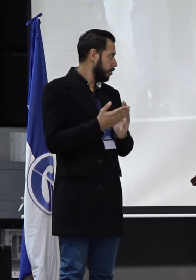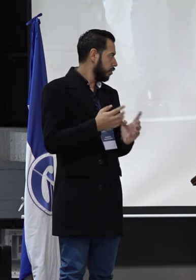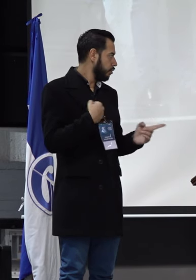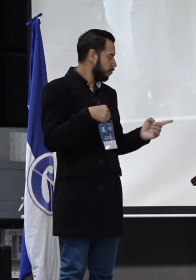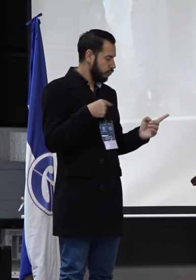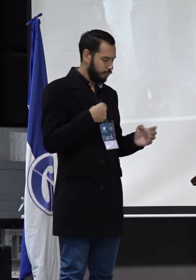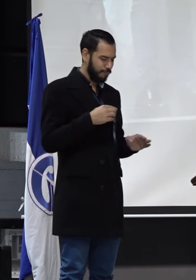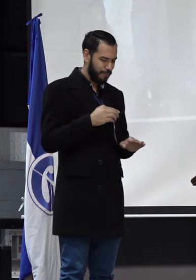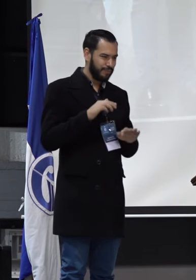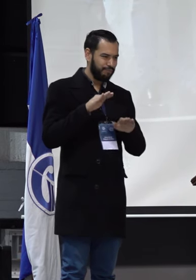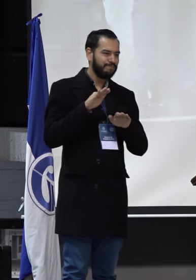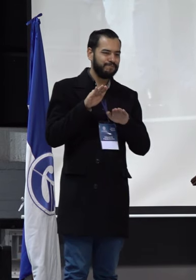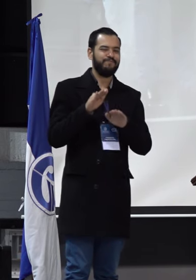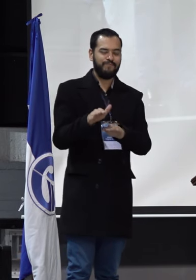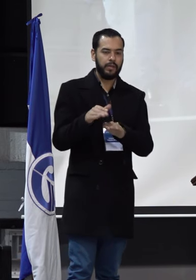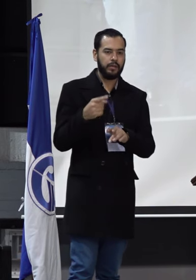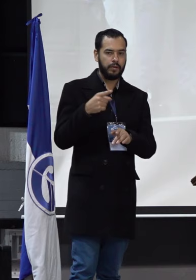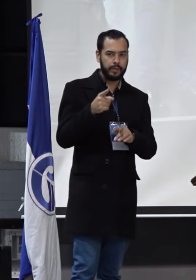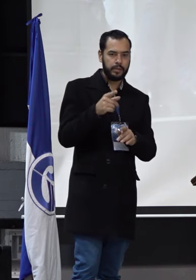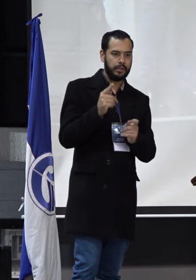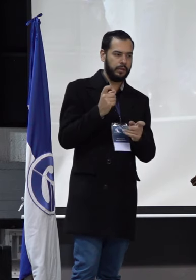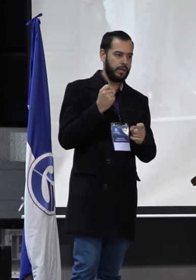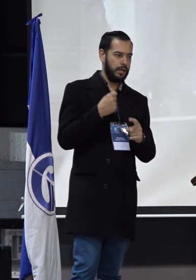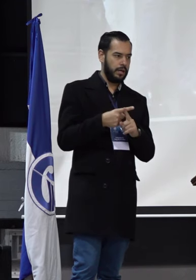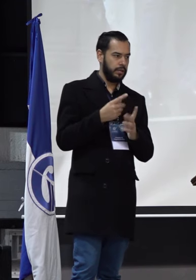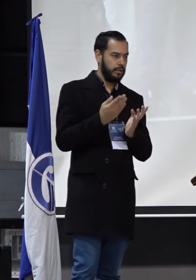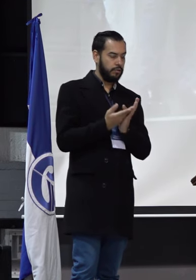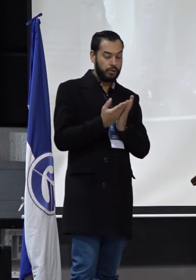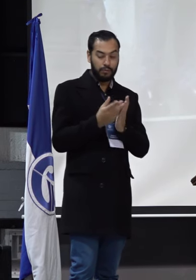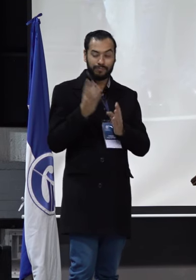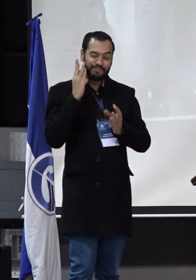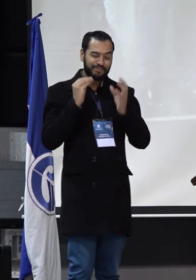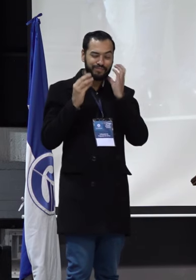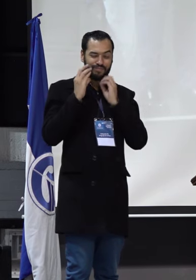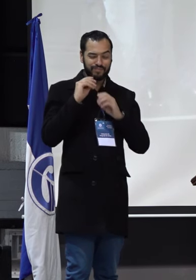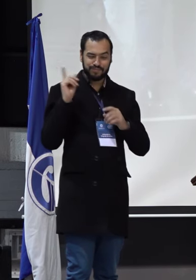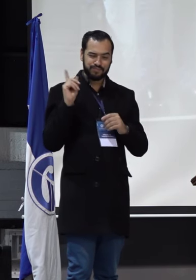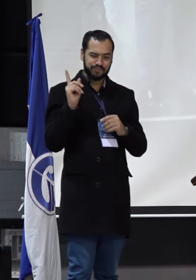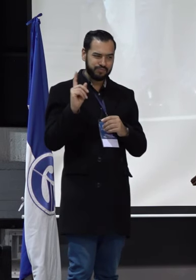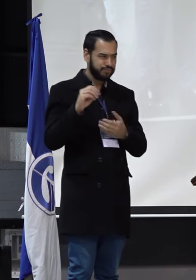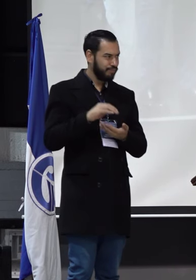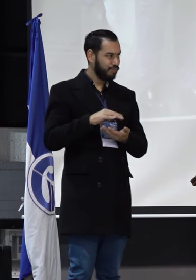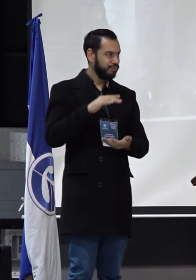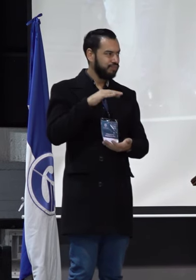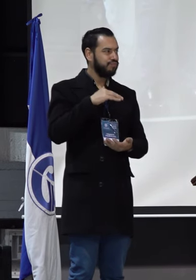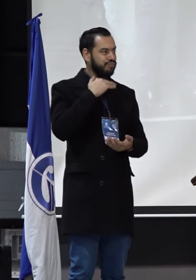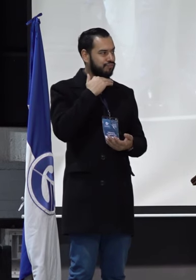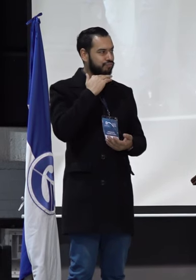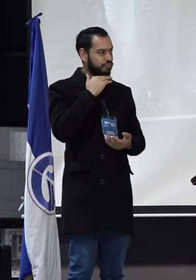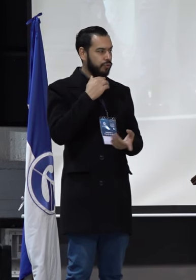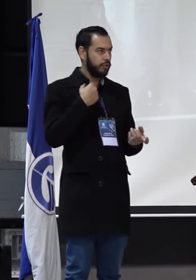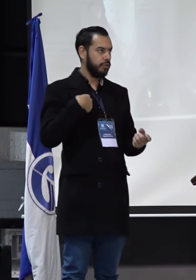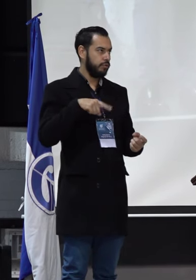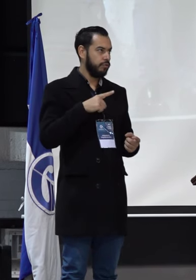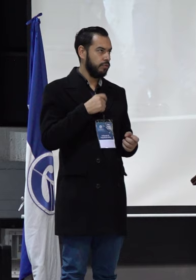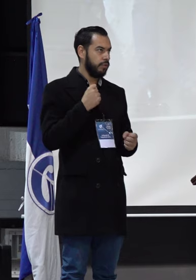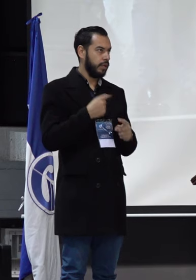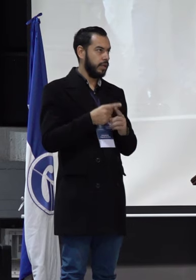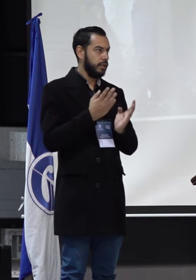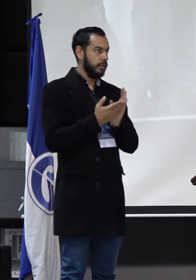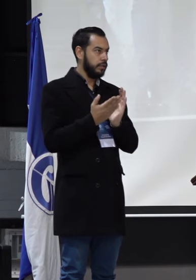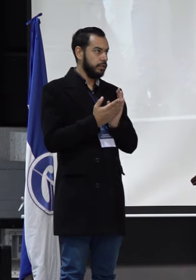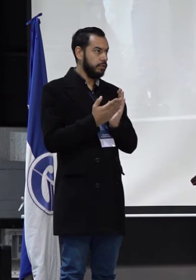representantes de los egresados y el cúmulo de aprendizajes que se pueden tener por las experiencias que tenemos los egresados, la